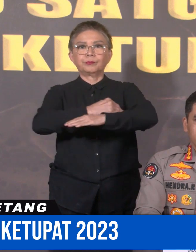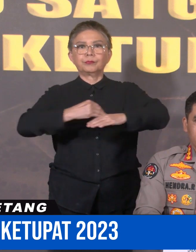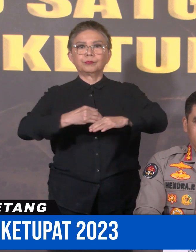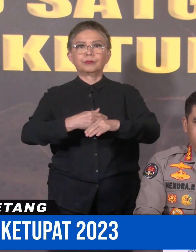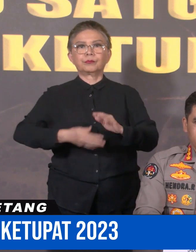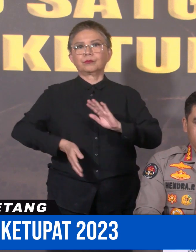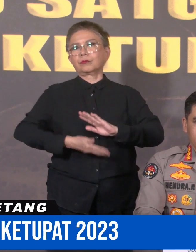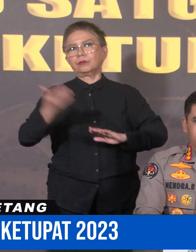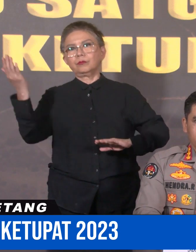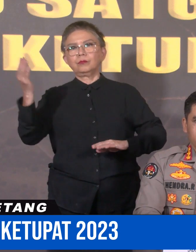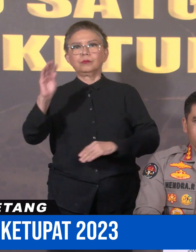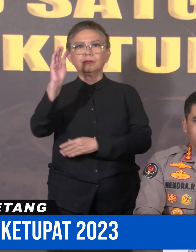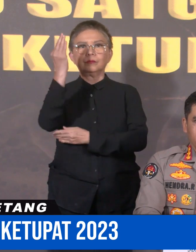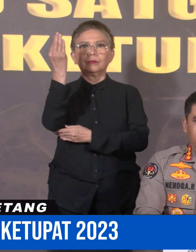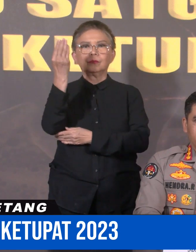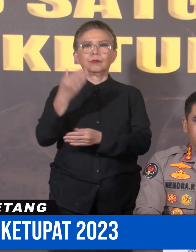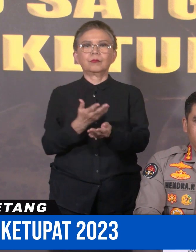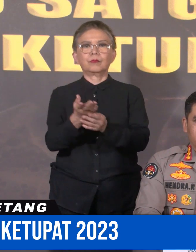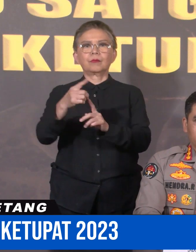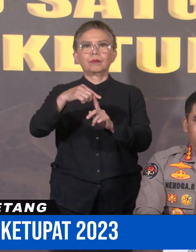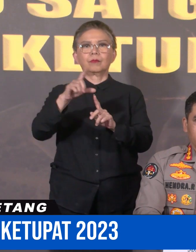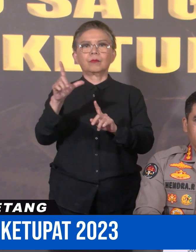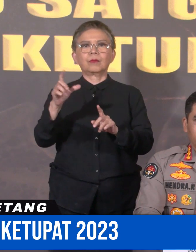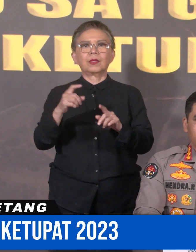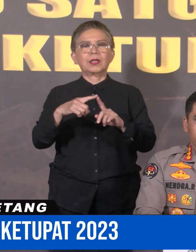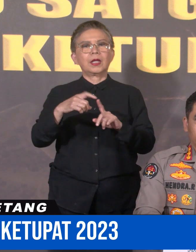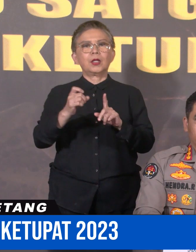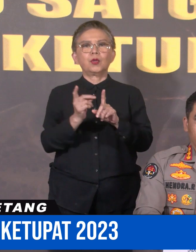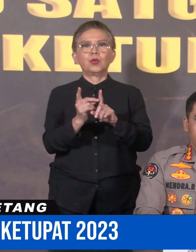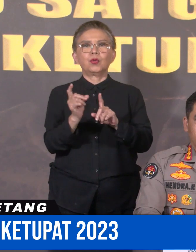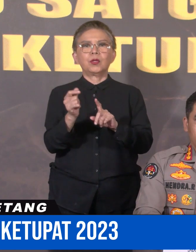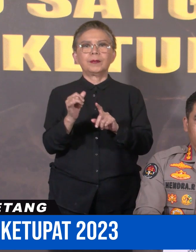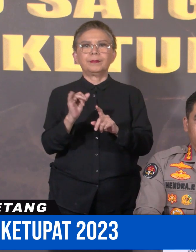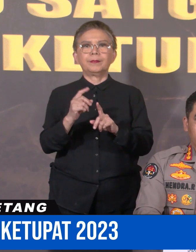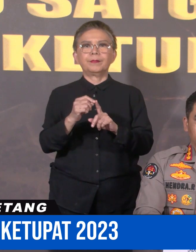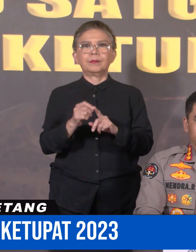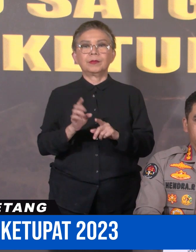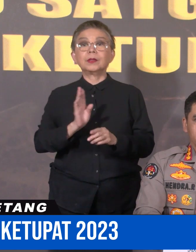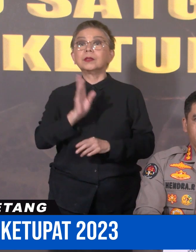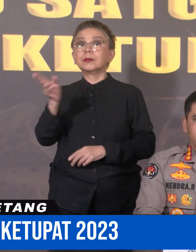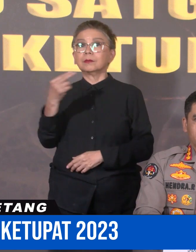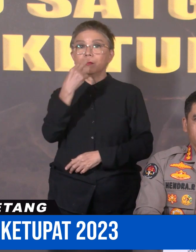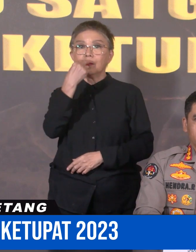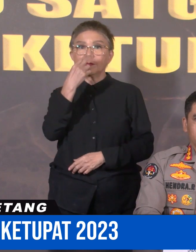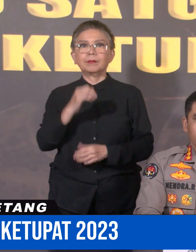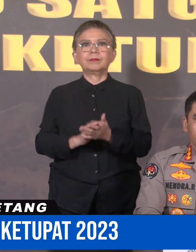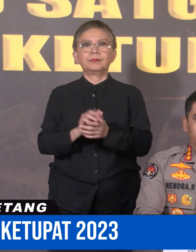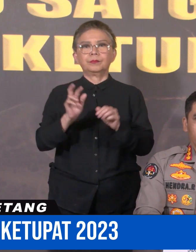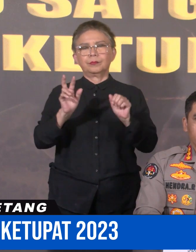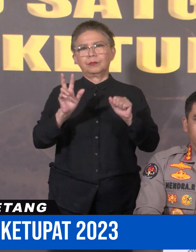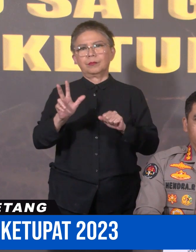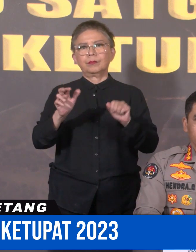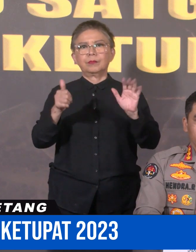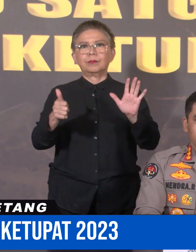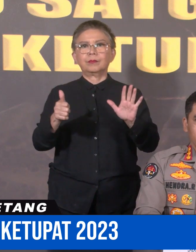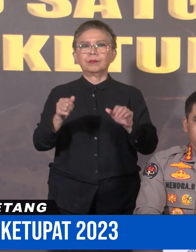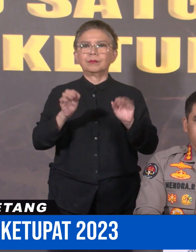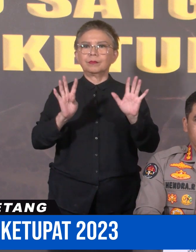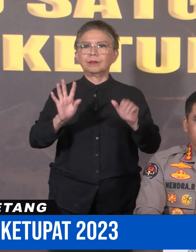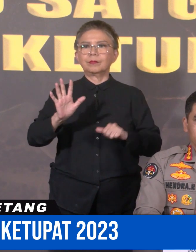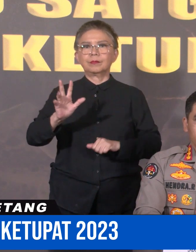lintas yang keluar Jakarta melalui gate Tol Kali Hurip utama arah Bandung sebanyak 36